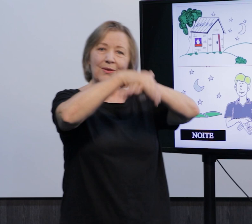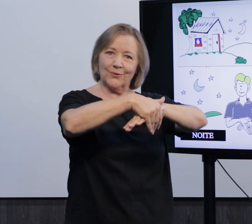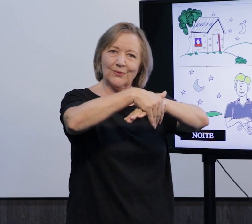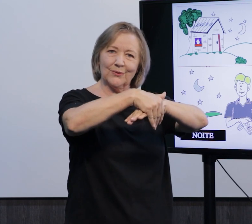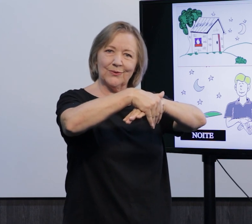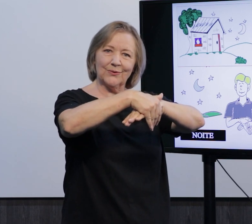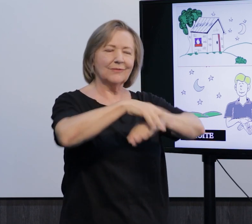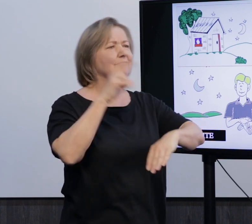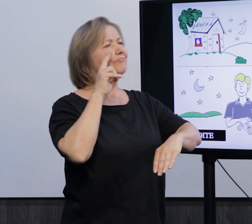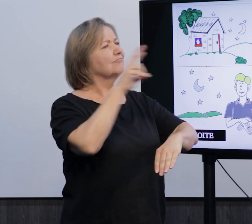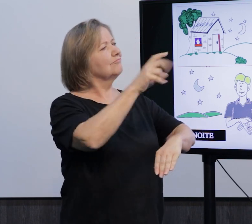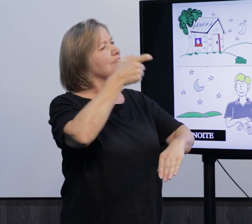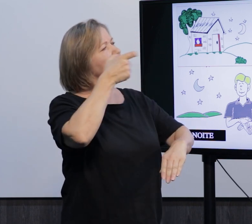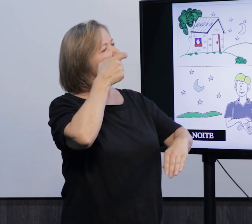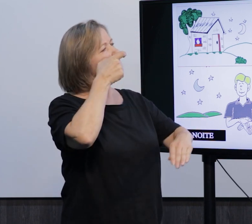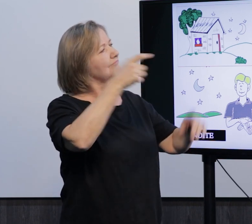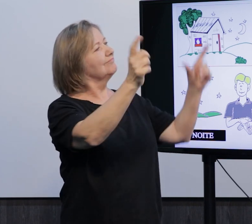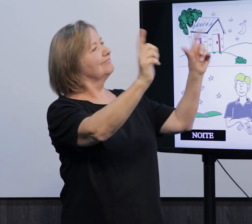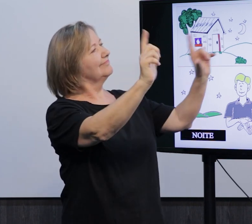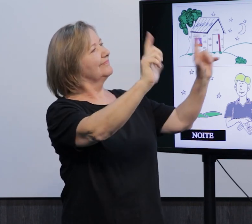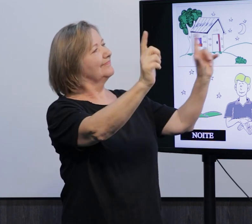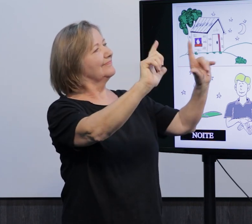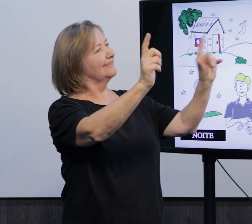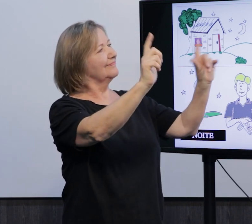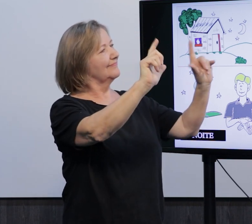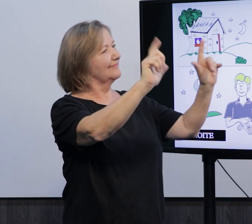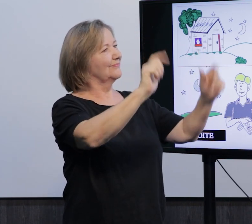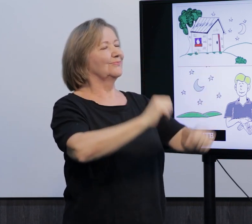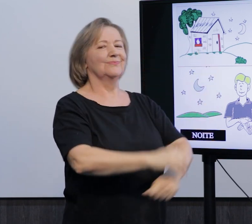Noite. Eu estava assistindo televisão.